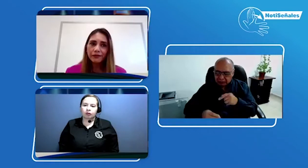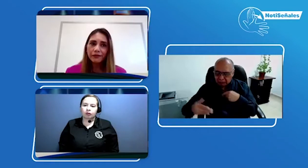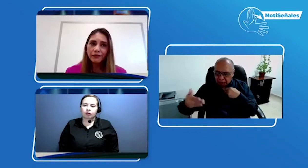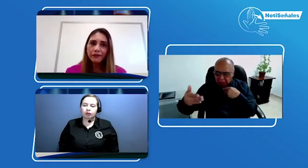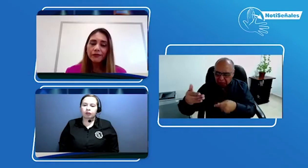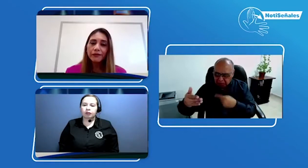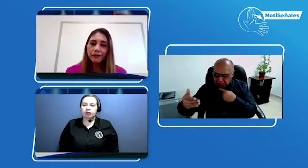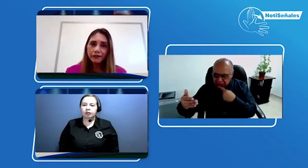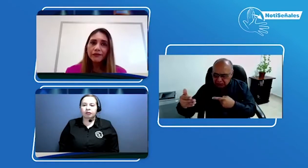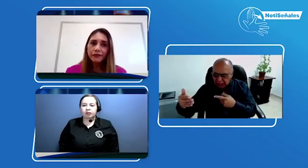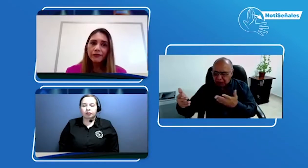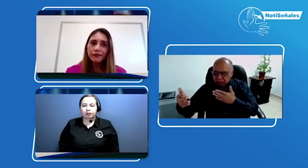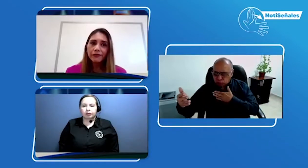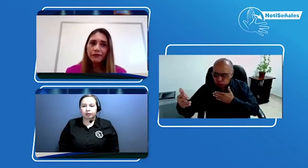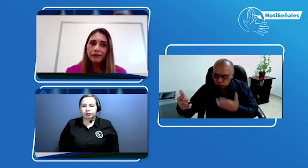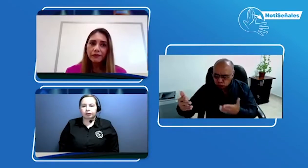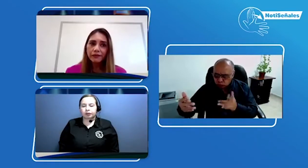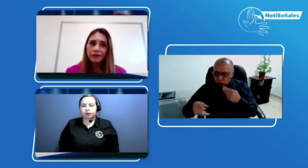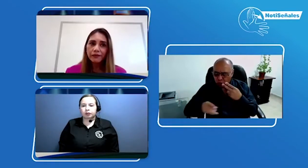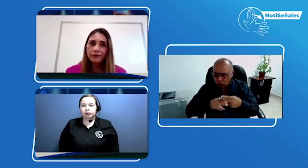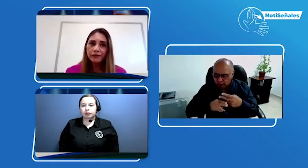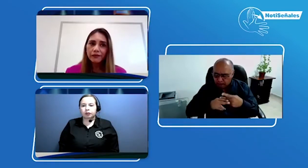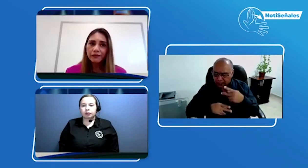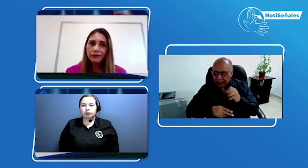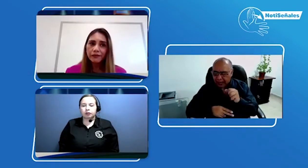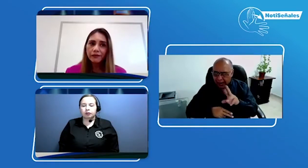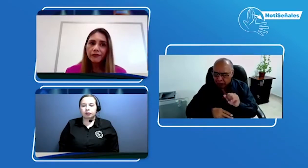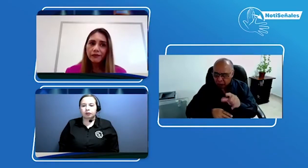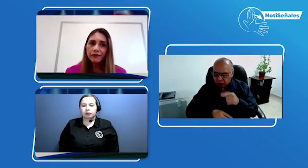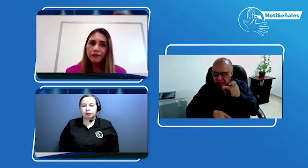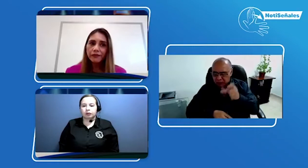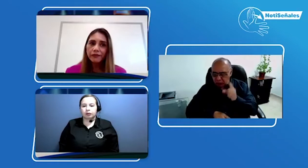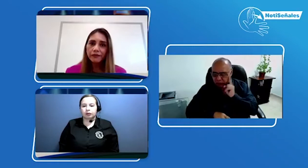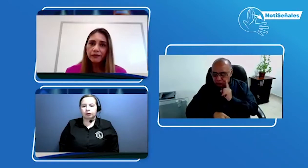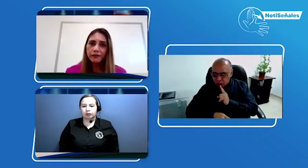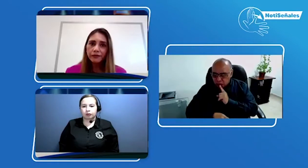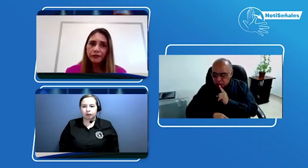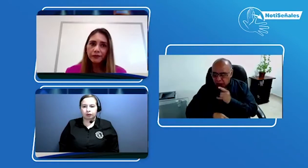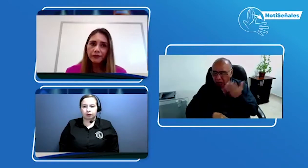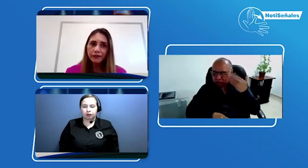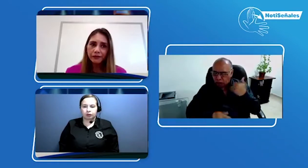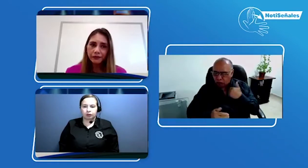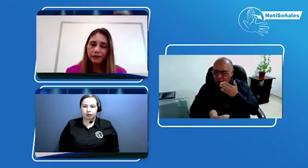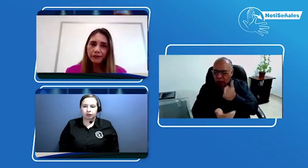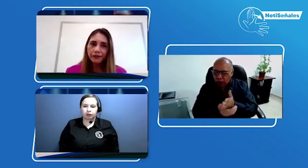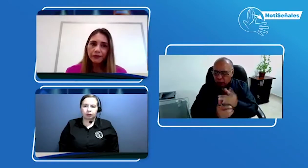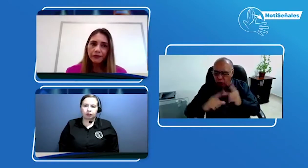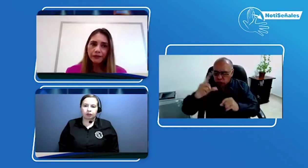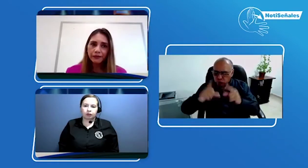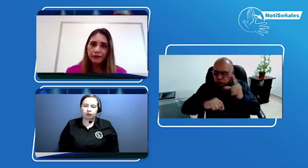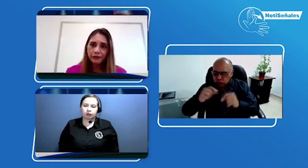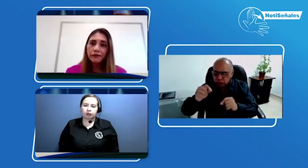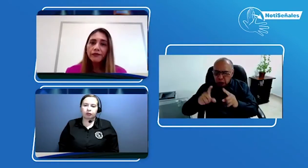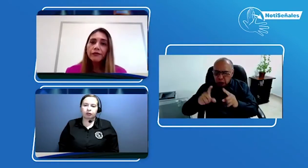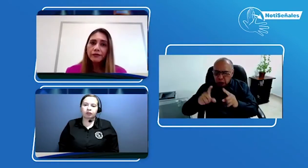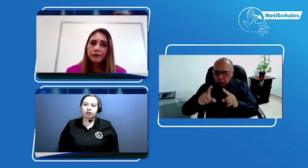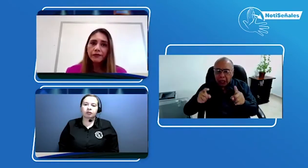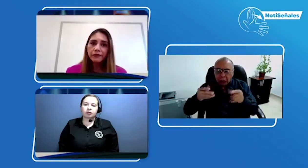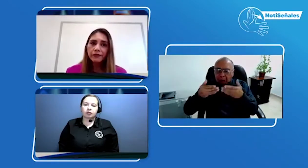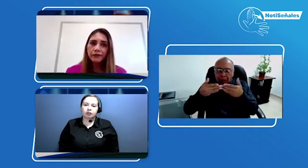una persona que se llama Carol y dice, bueno, yo soy Carol, soy una persona sorda, me acerqué a